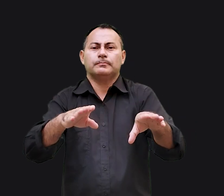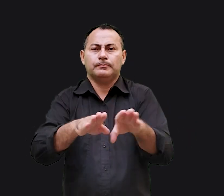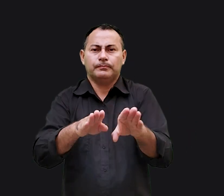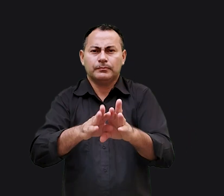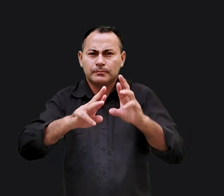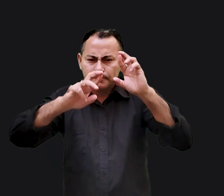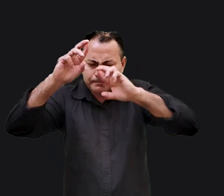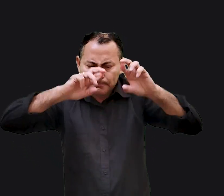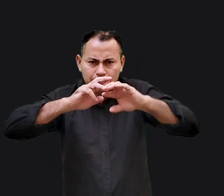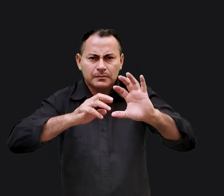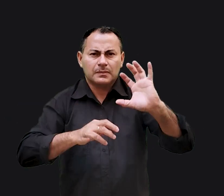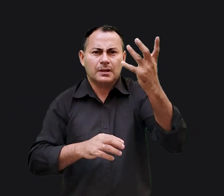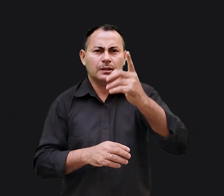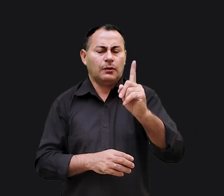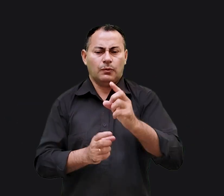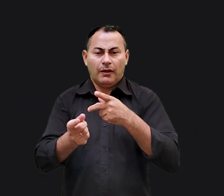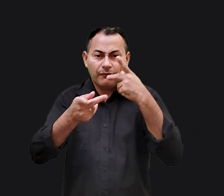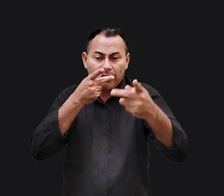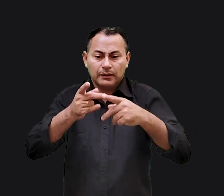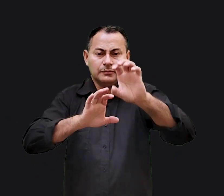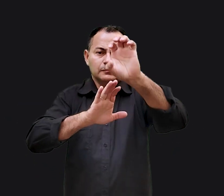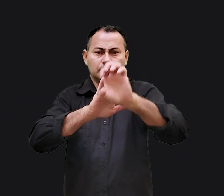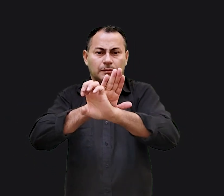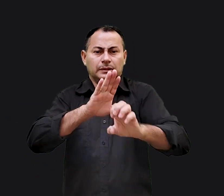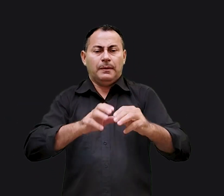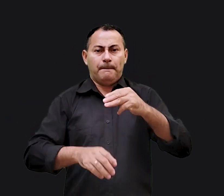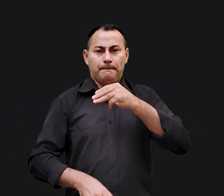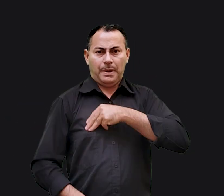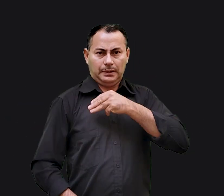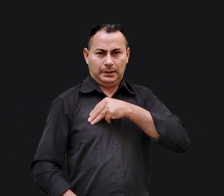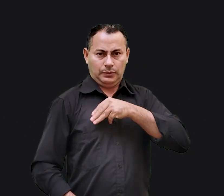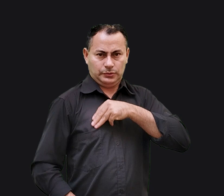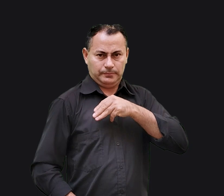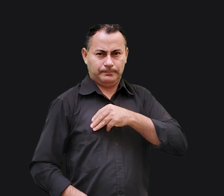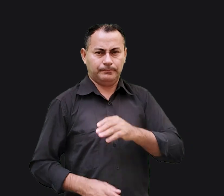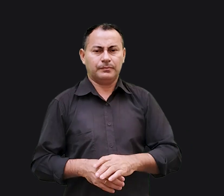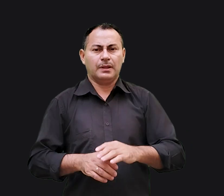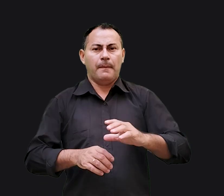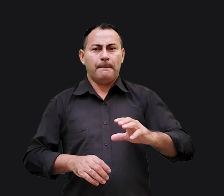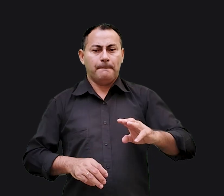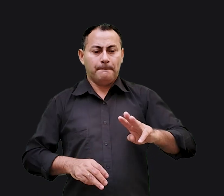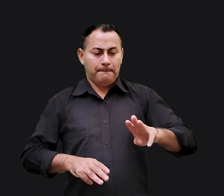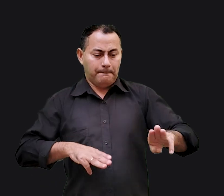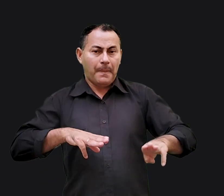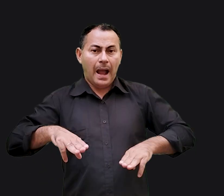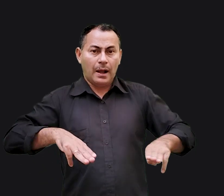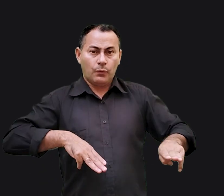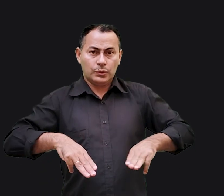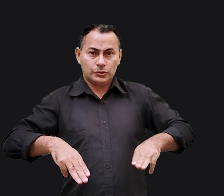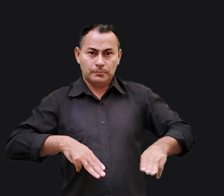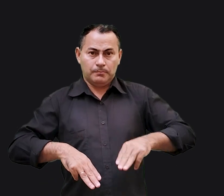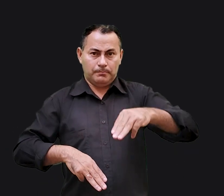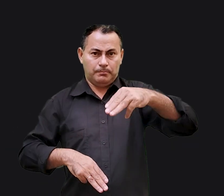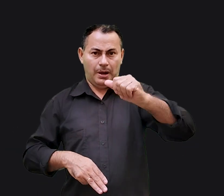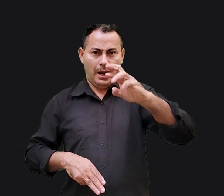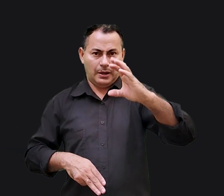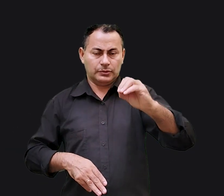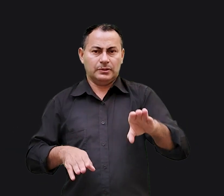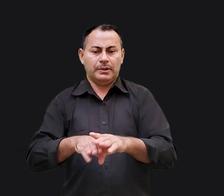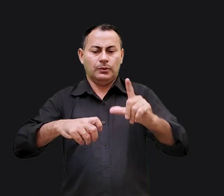e também analisar os episódios que não foram relatados no Evangelho de Mateus. Marcos e Lucas não fizeram parte do grupo dos